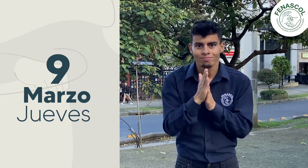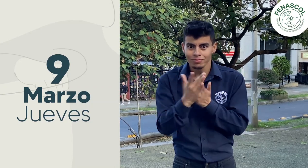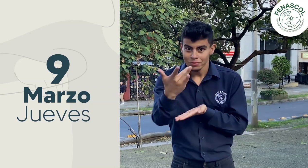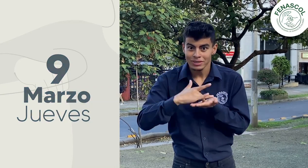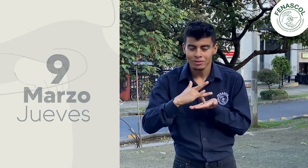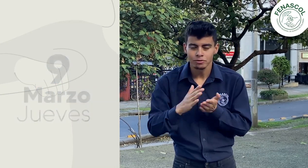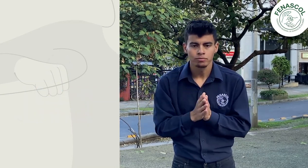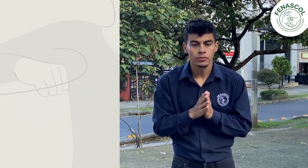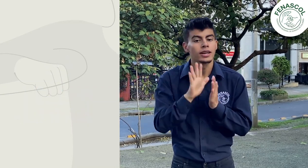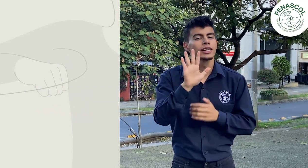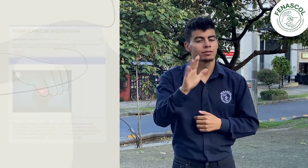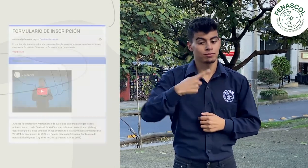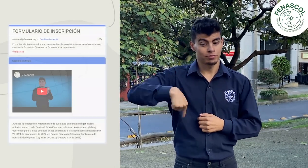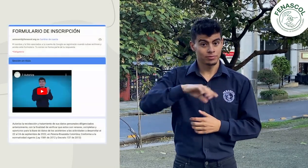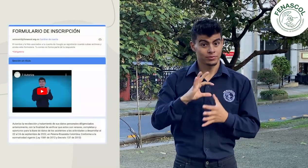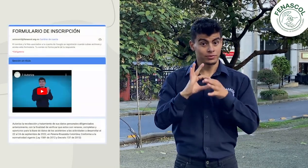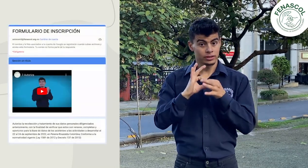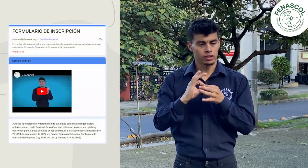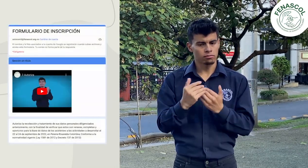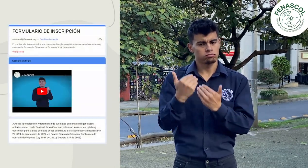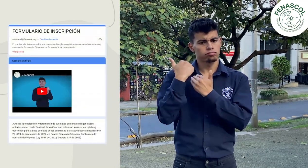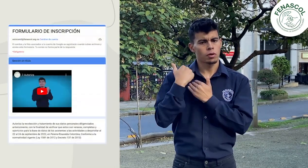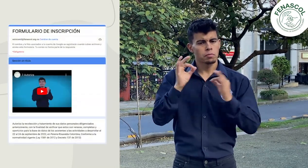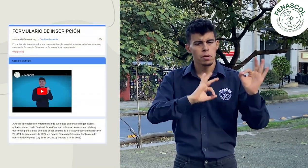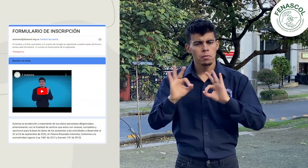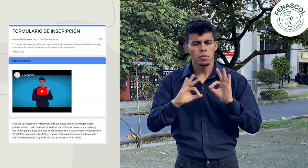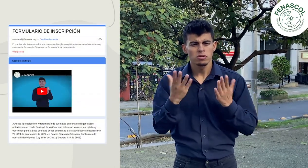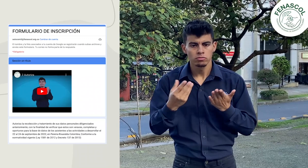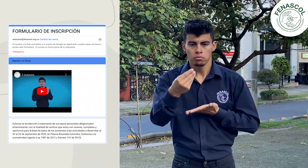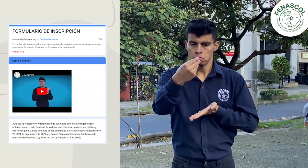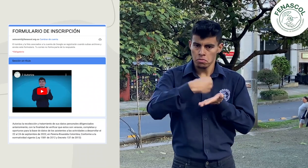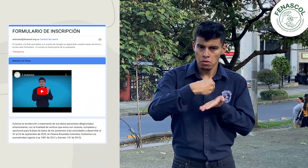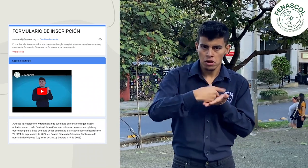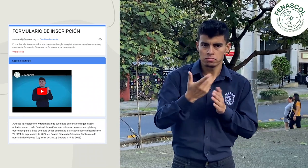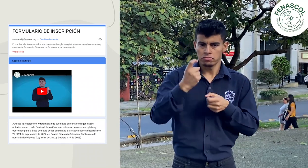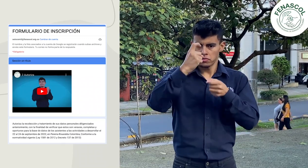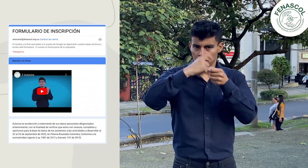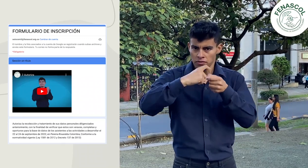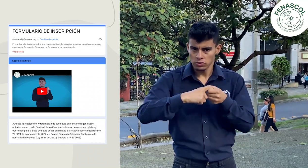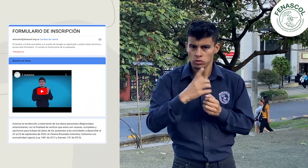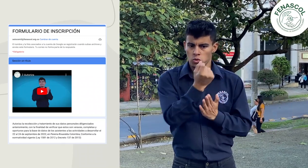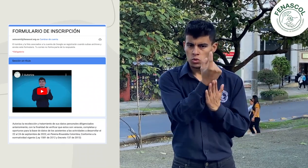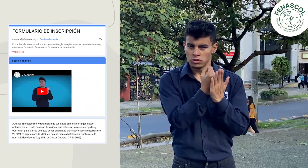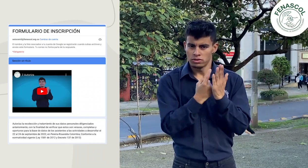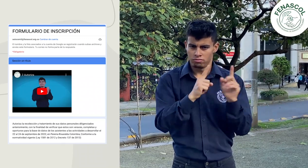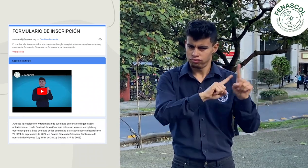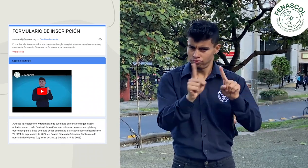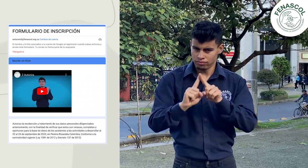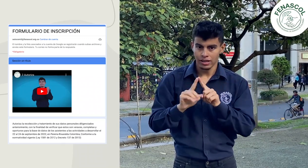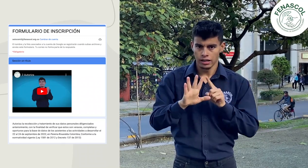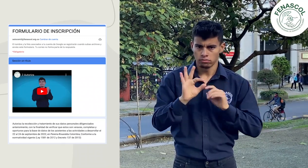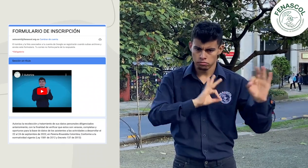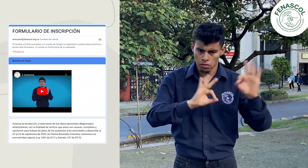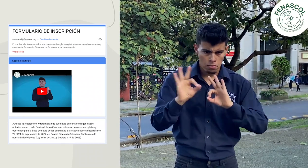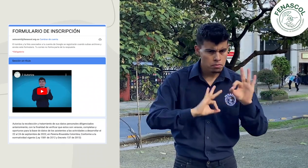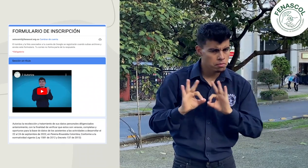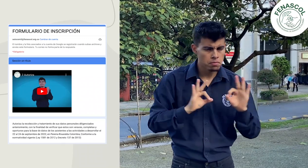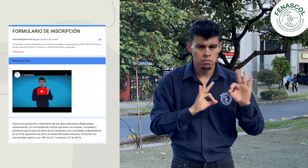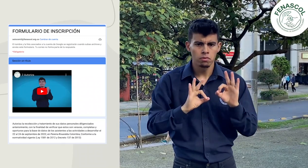participa. FNASCOL está realizando los preparativos necesarios como el proceso de inscripción de los asistentes y su respectivo pago, entre otras